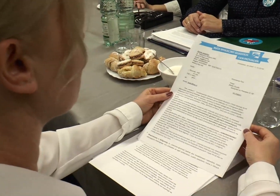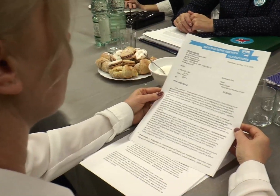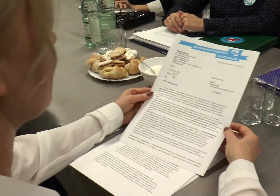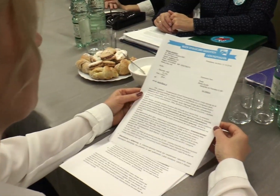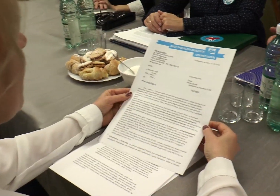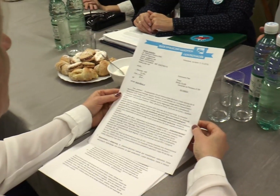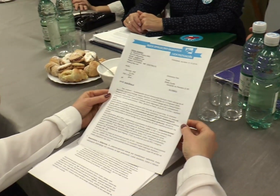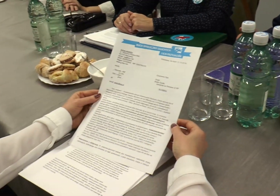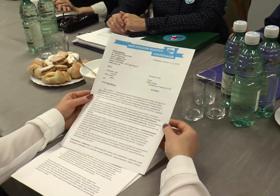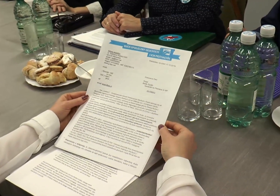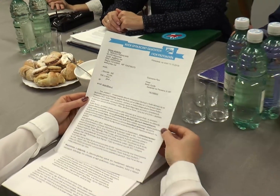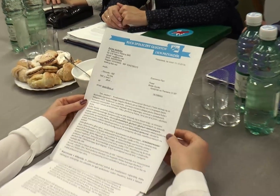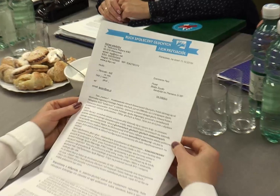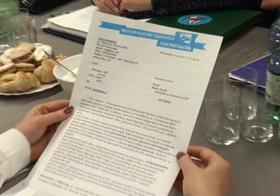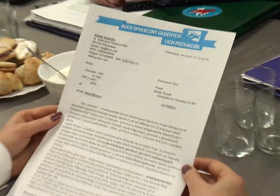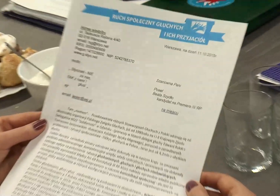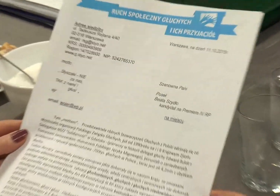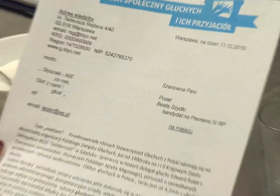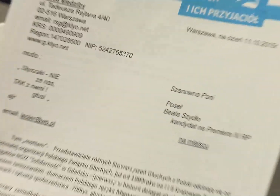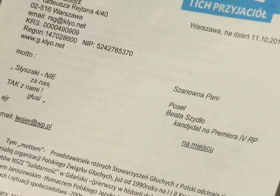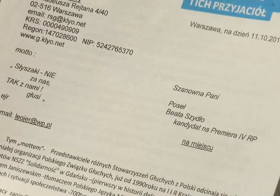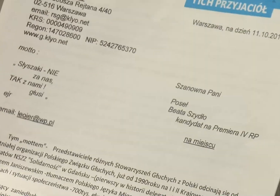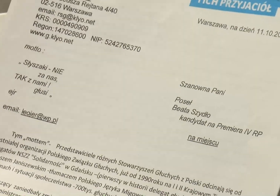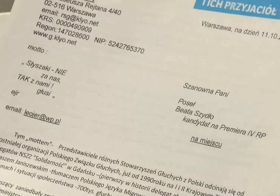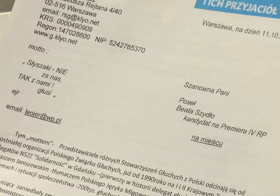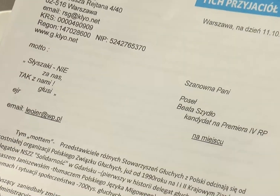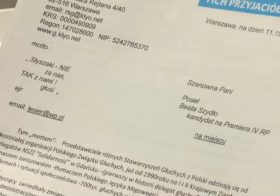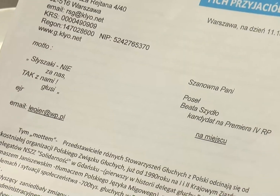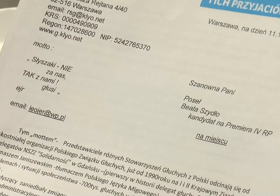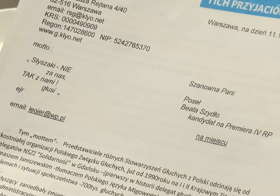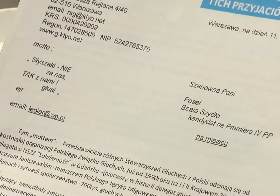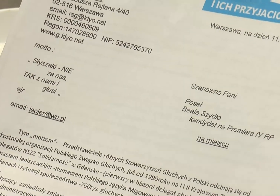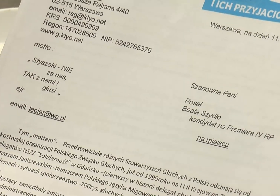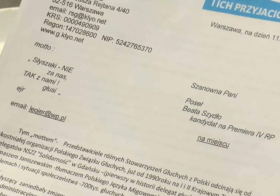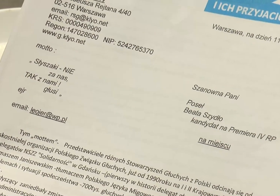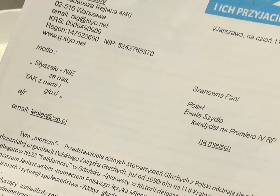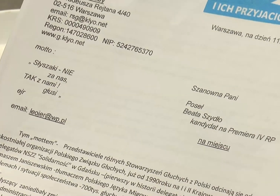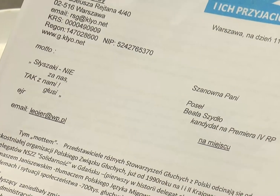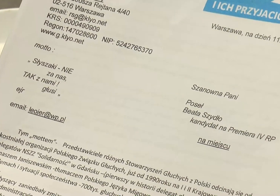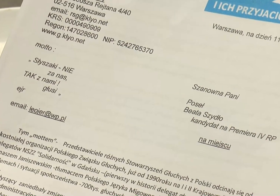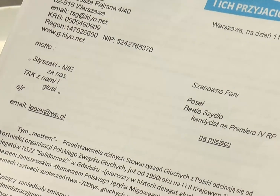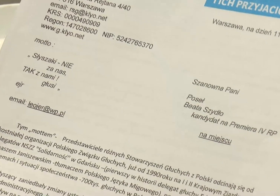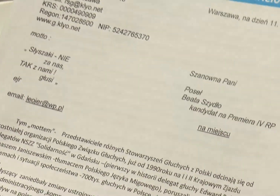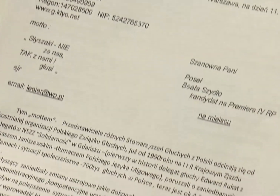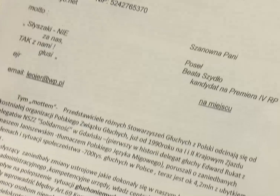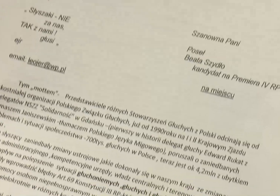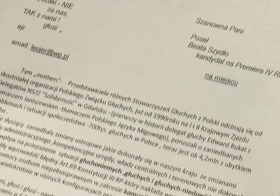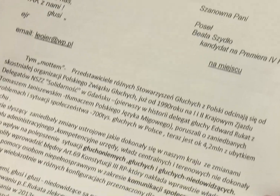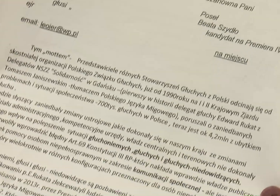się sytuacja osób Głuchych i słabosłyszących w Polsce zmienia się na lepsze. Jednak pomimo podejmowania różnych rozwiązań prawnych, według